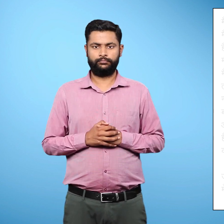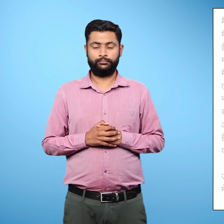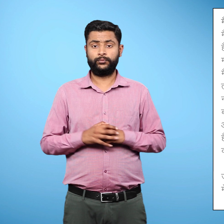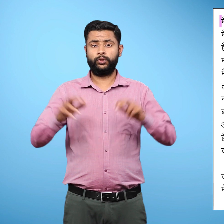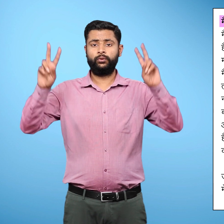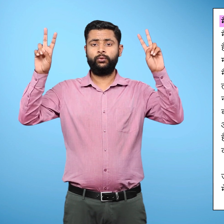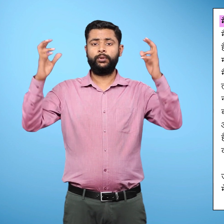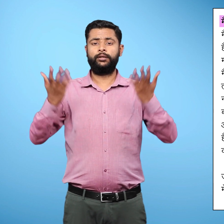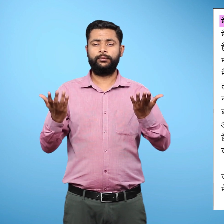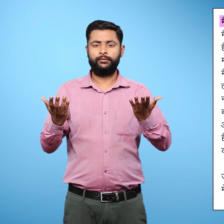मैदान